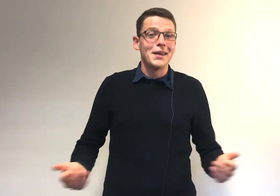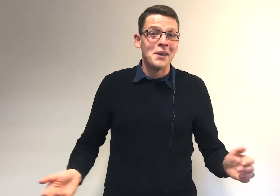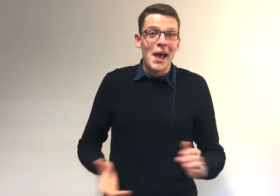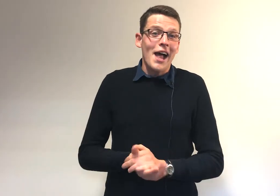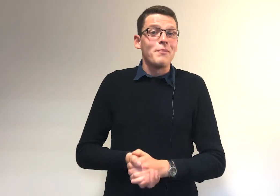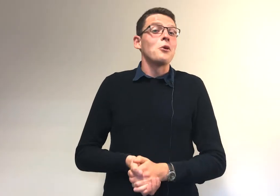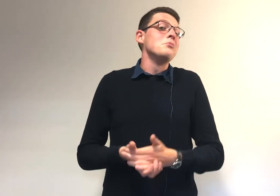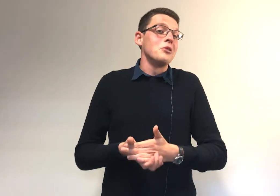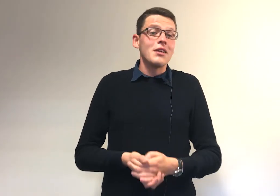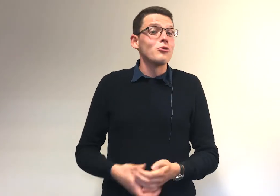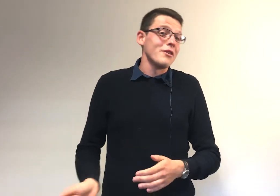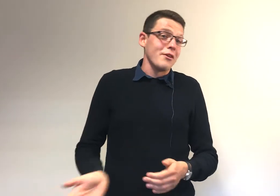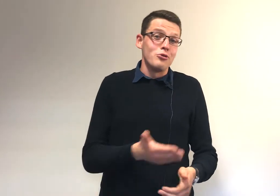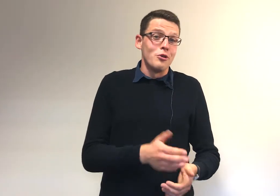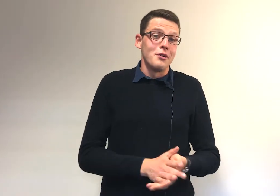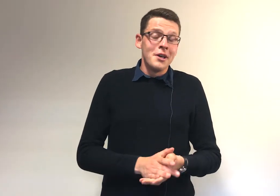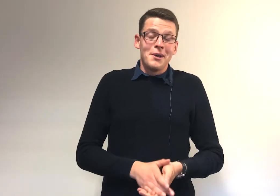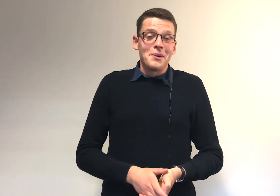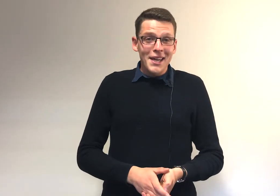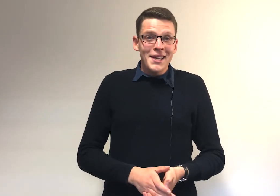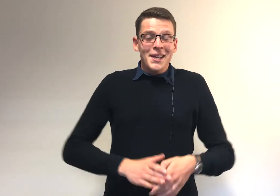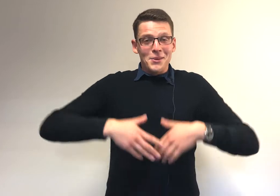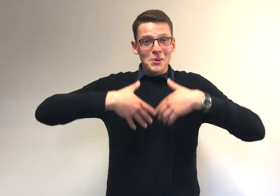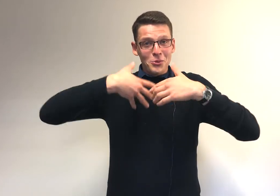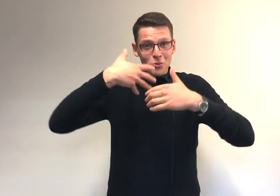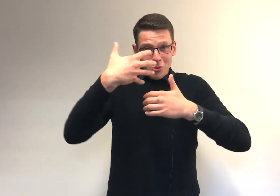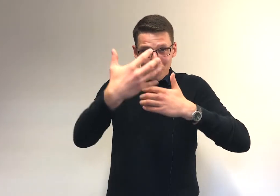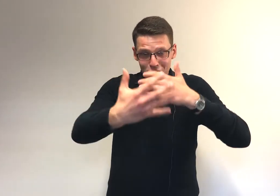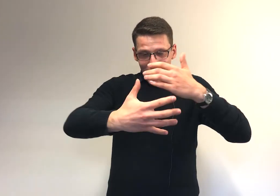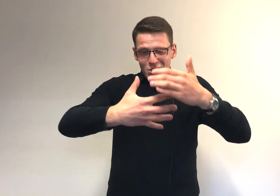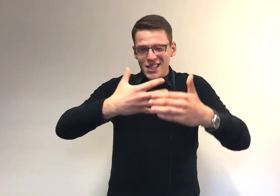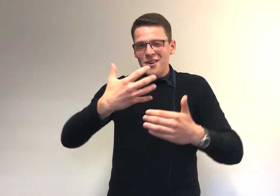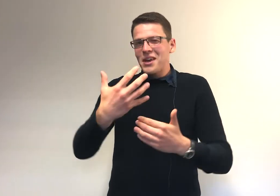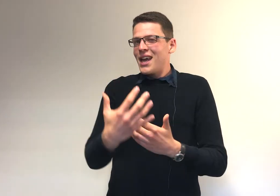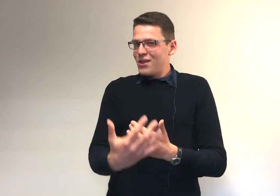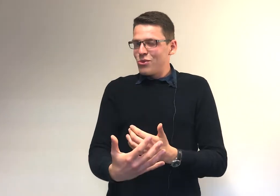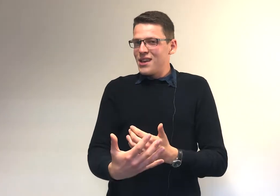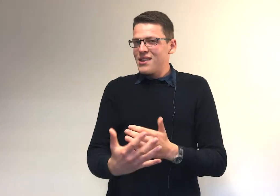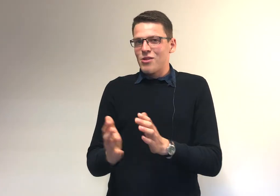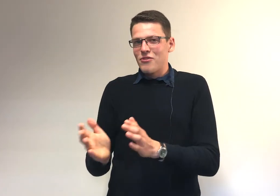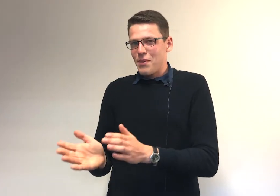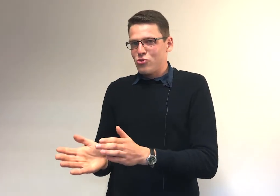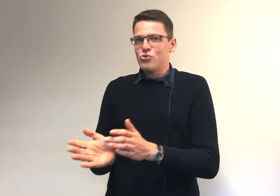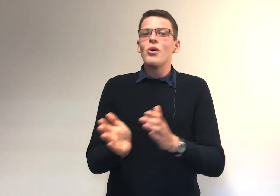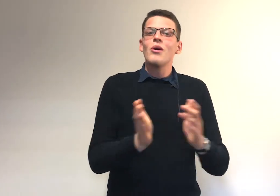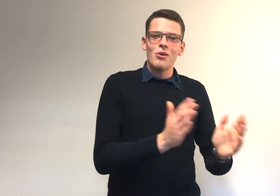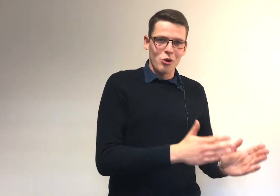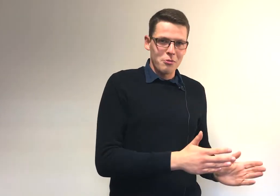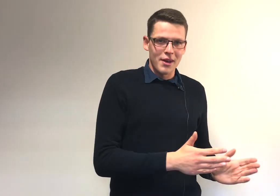à ne pas être en bibliothèque, sinon tu vas te faire foutre dehors. Ok ? Donc tu verras aussi qu'étudier, ça ne se fait pas du jour au lendemain.